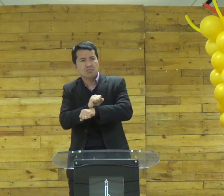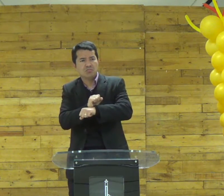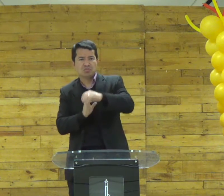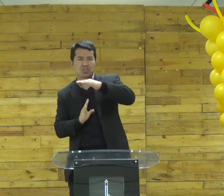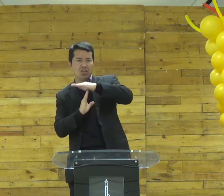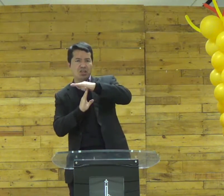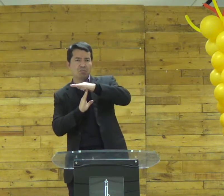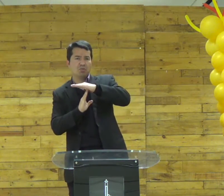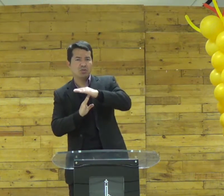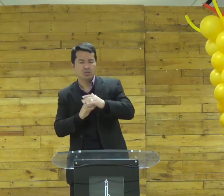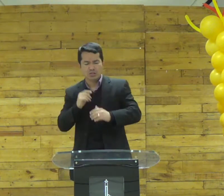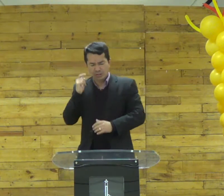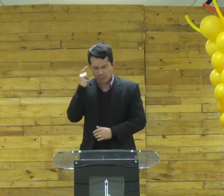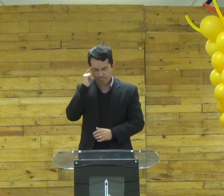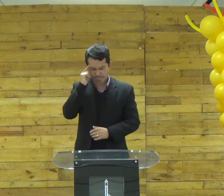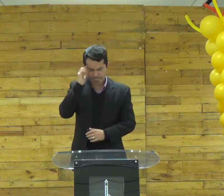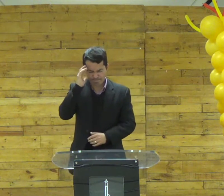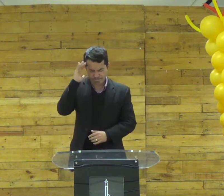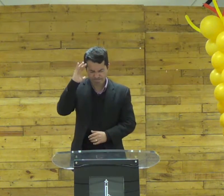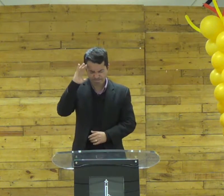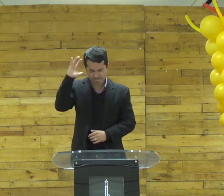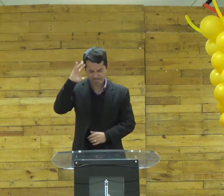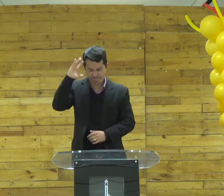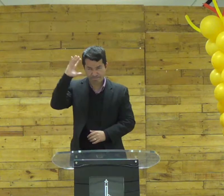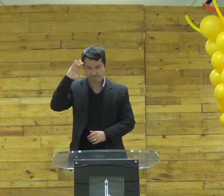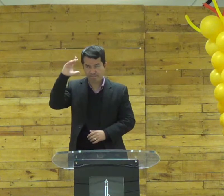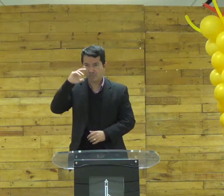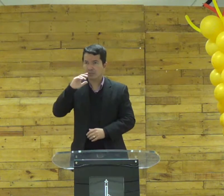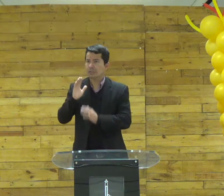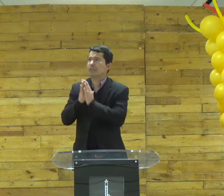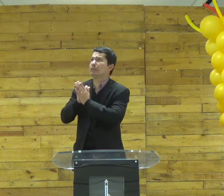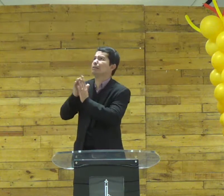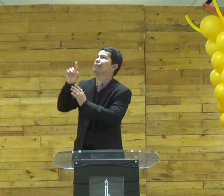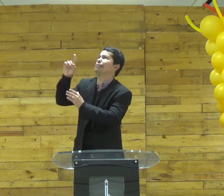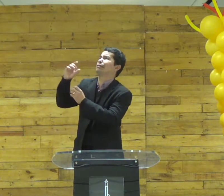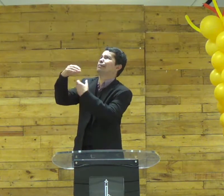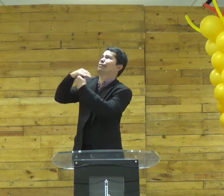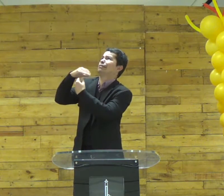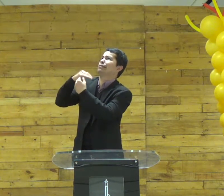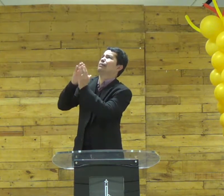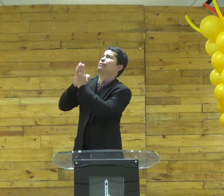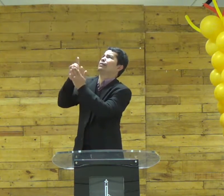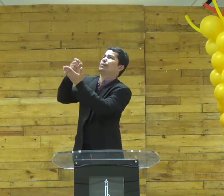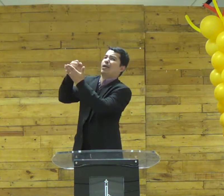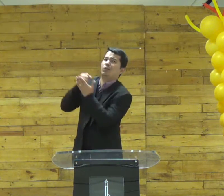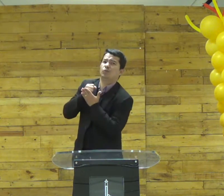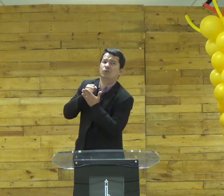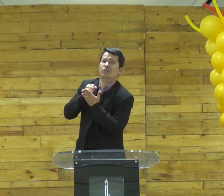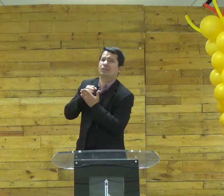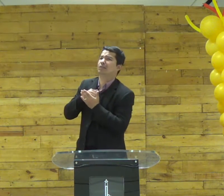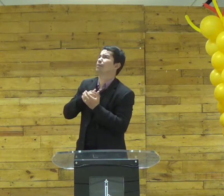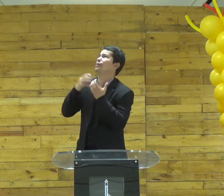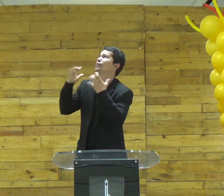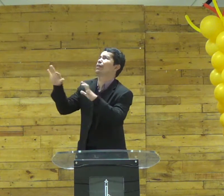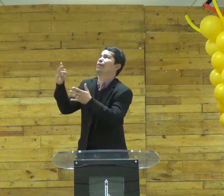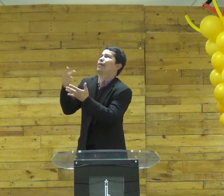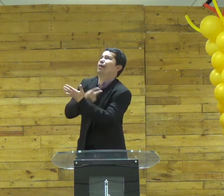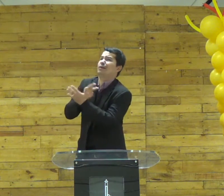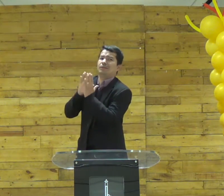pare e pense faça uma pausa fique refletindo por favor Deus me dá um conselho me dá uma coisa aqui eu